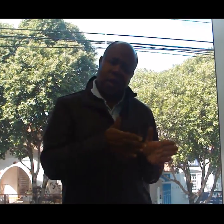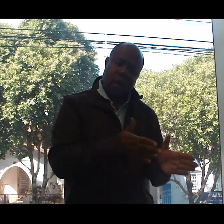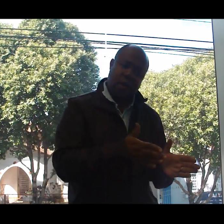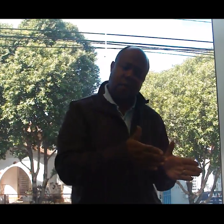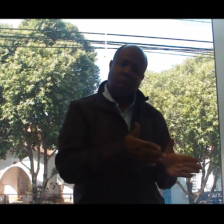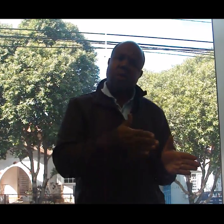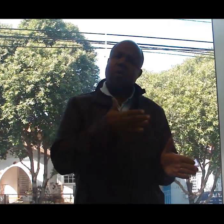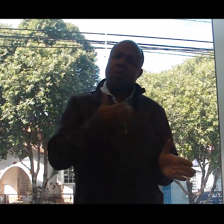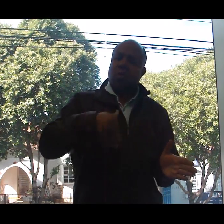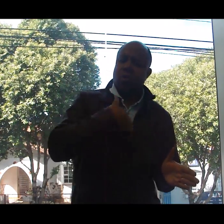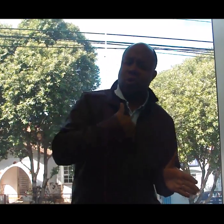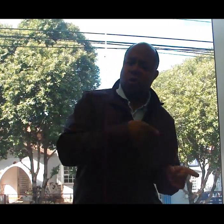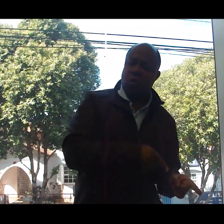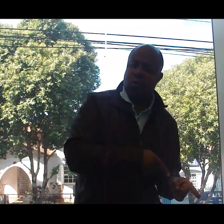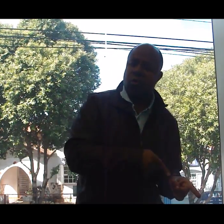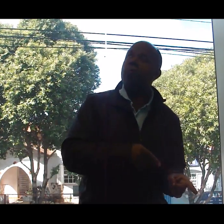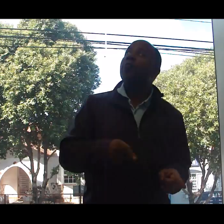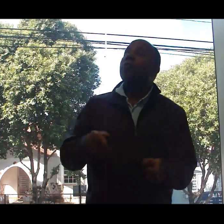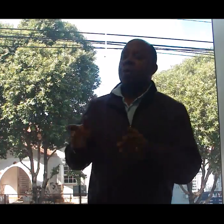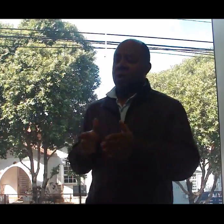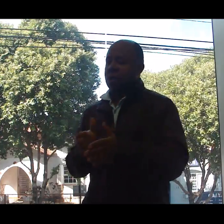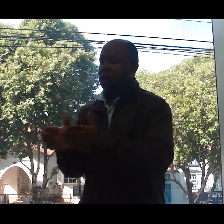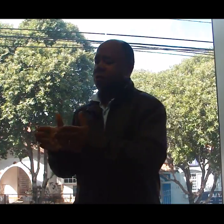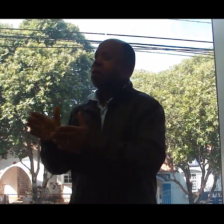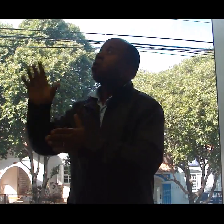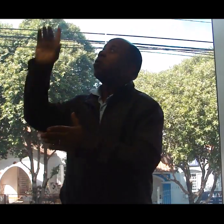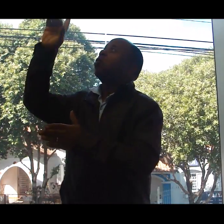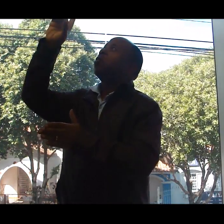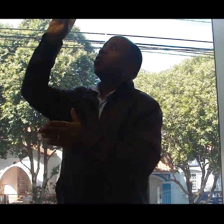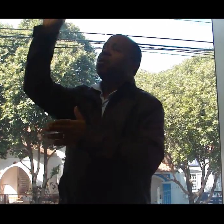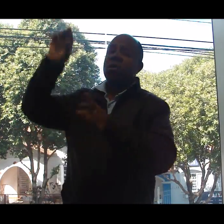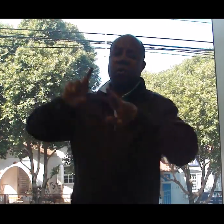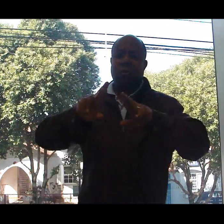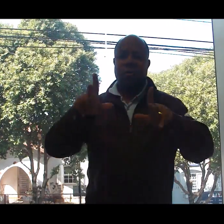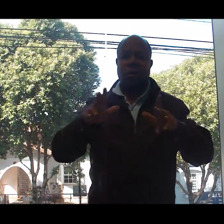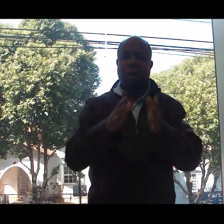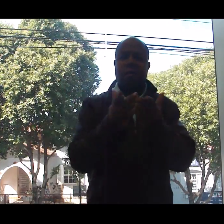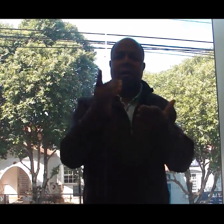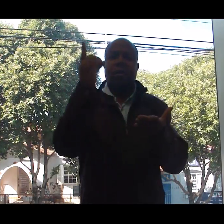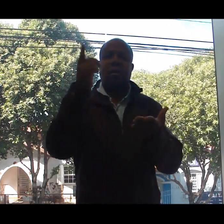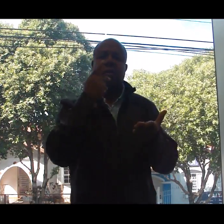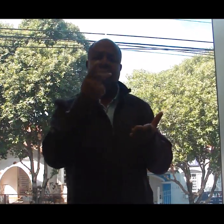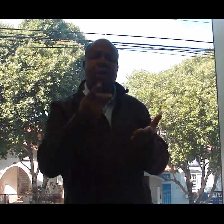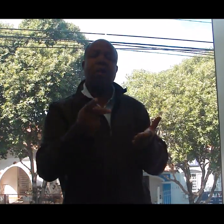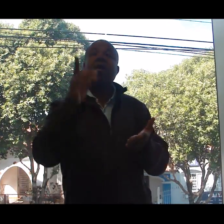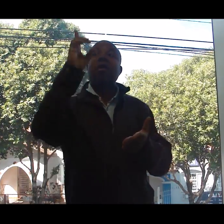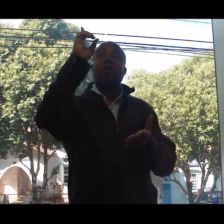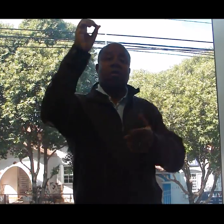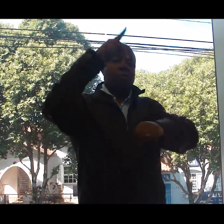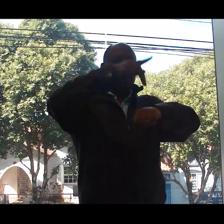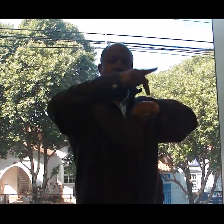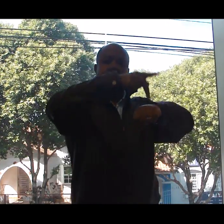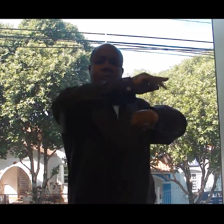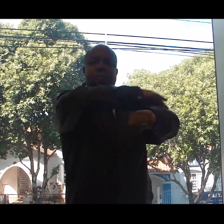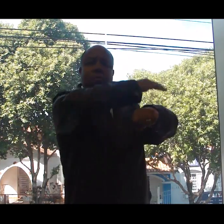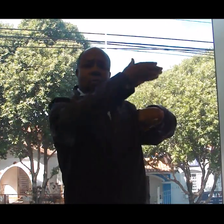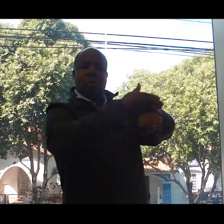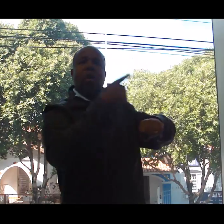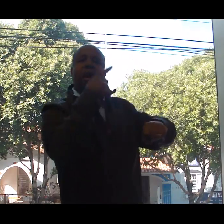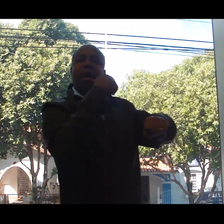rocha Jesus disse a Pedro para ir pegar um peixe Abrir sua boca e lá estava o dinheiro que precisava